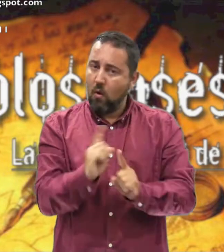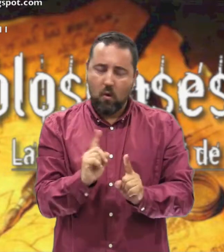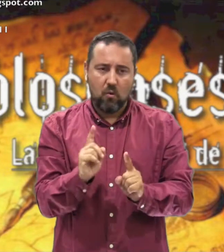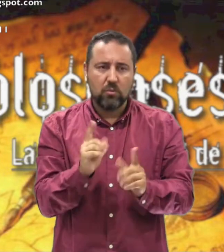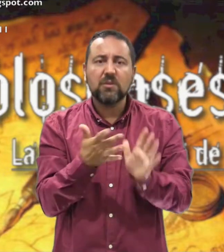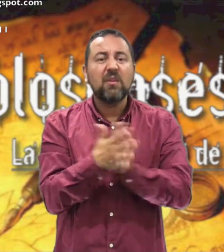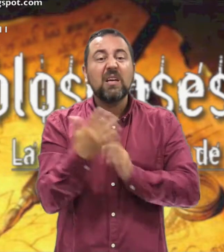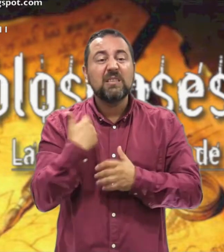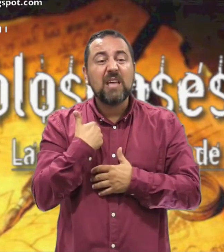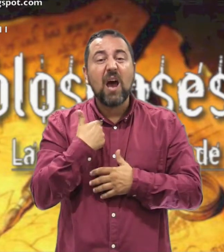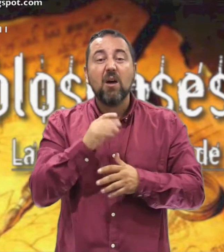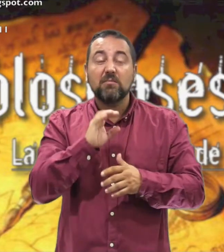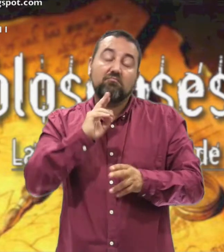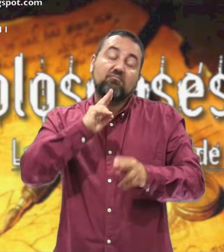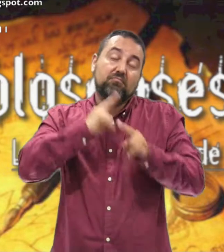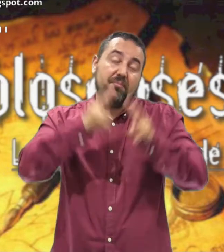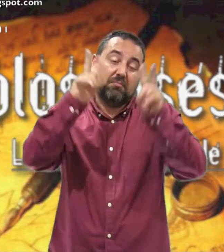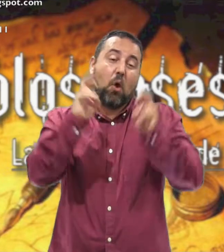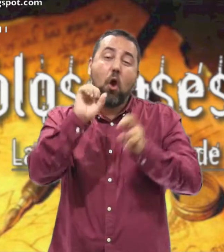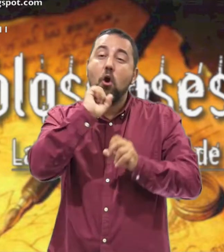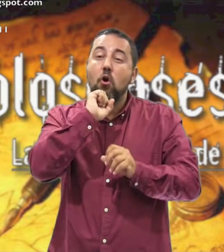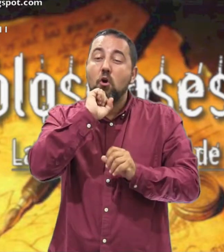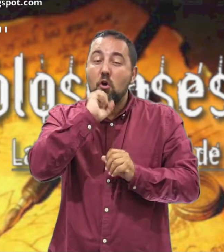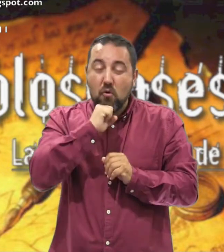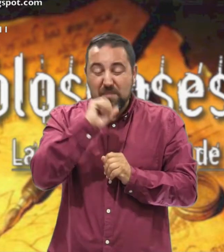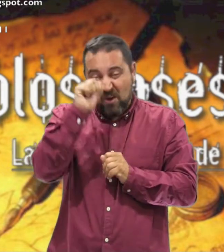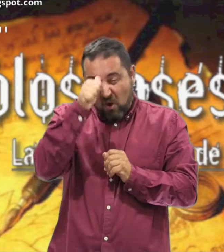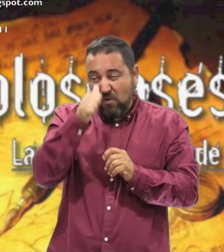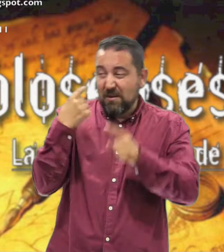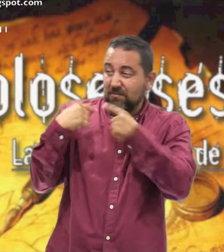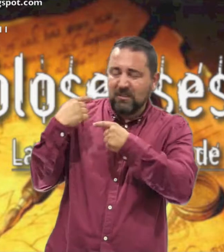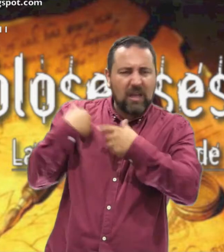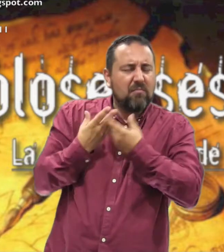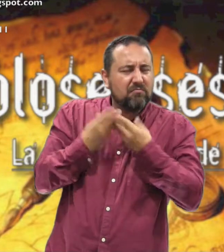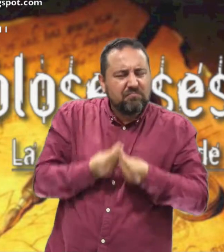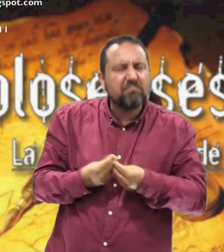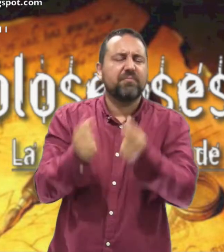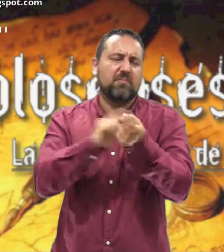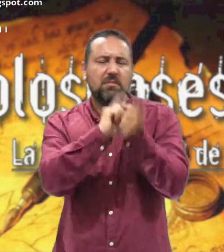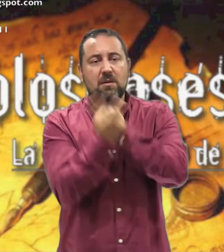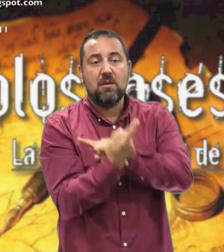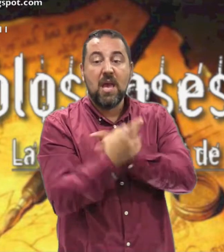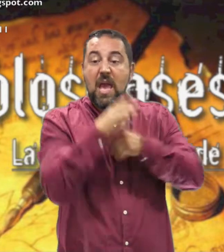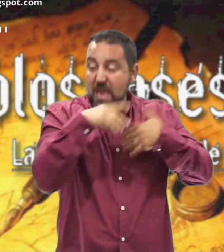Os habéis despojado Del hombre viejo Con sus obras